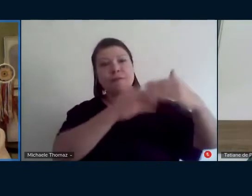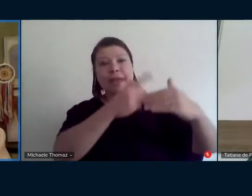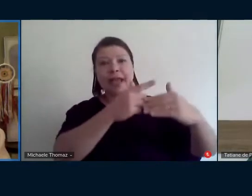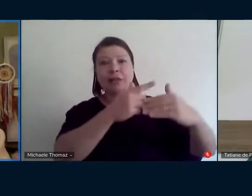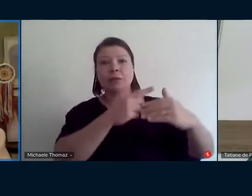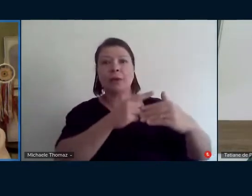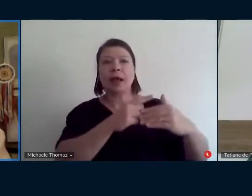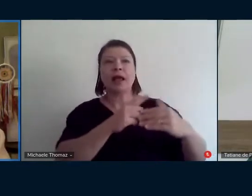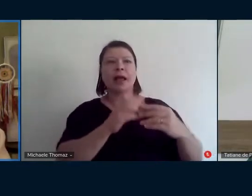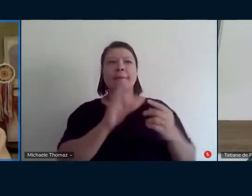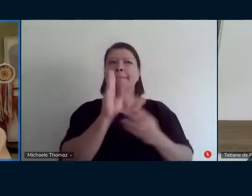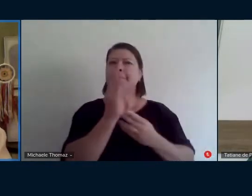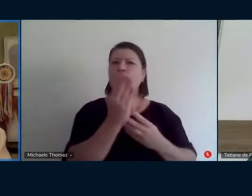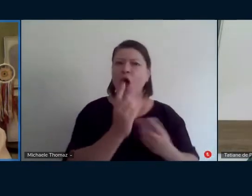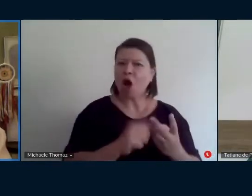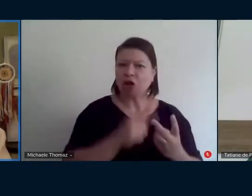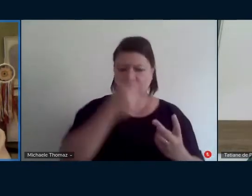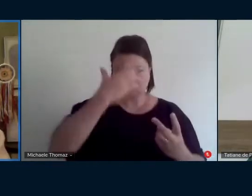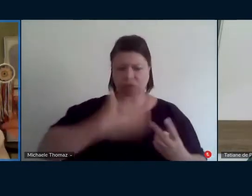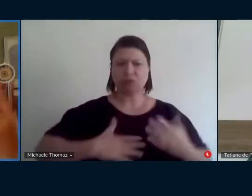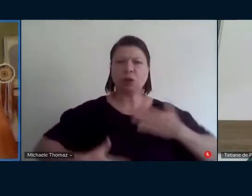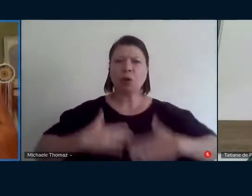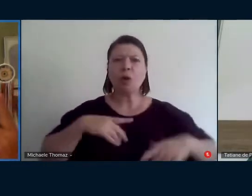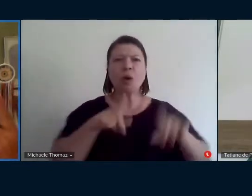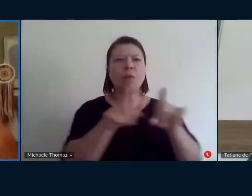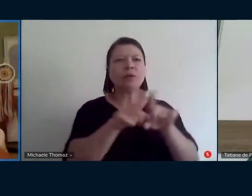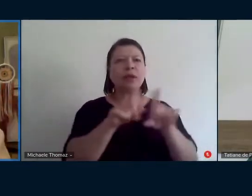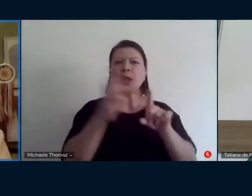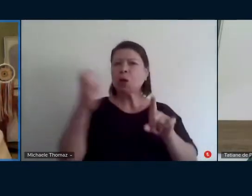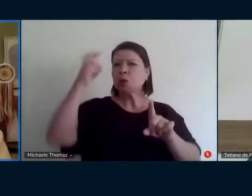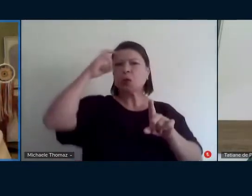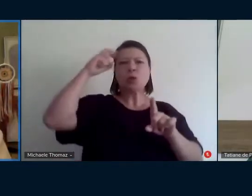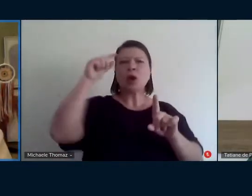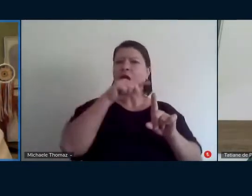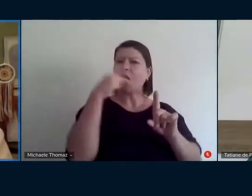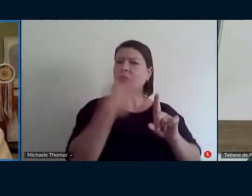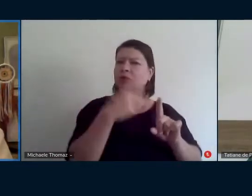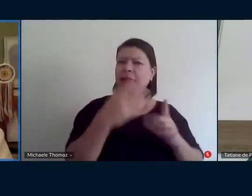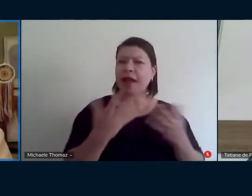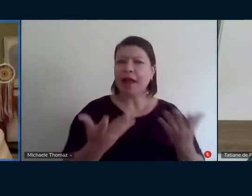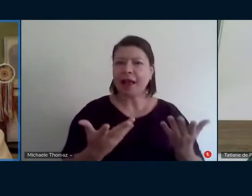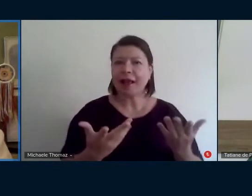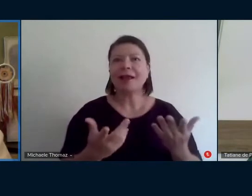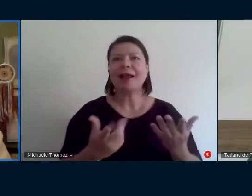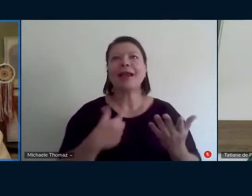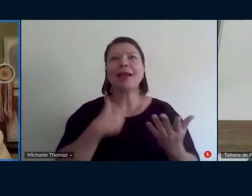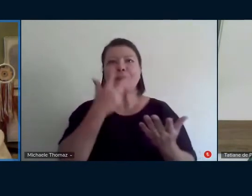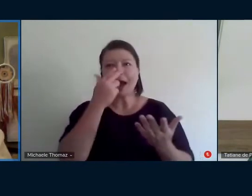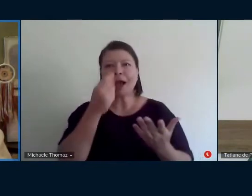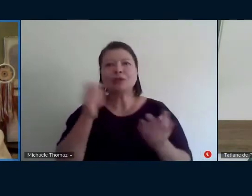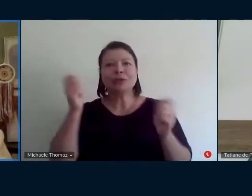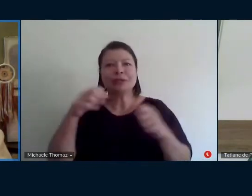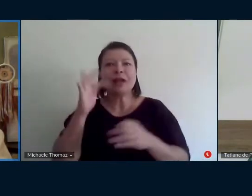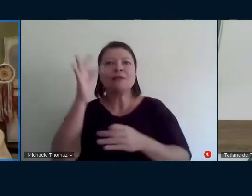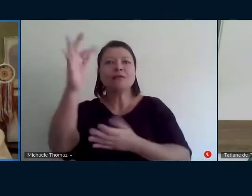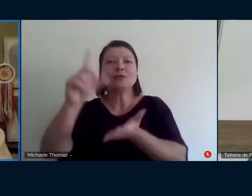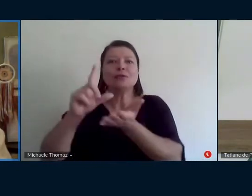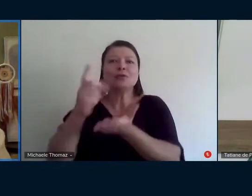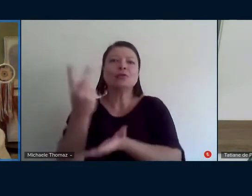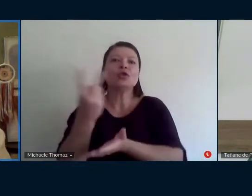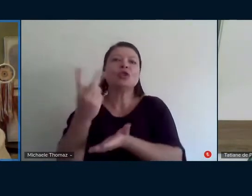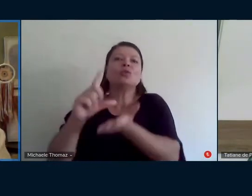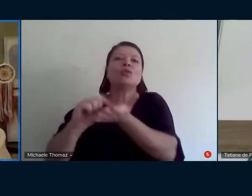cultural né trazendo como ela se coloca e aqui eu acho que daria um segundo artigo mesmo que é o acionamento da pedologia